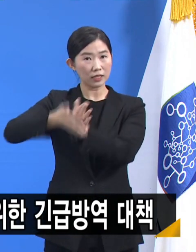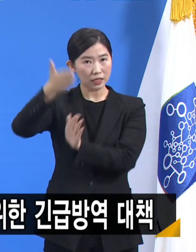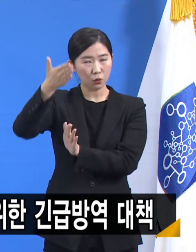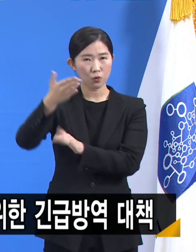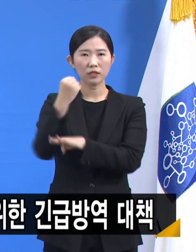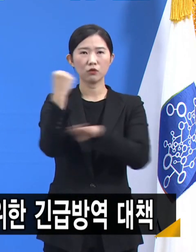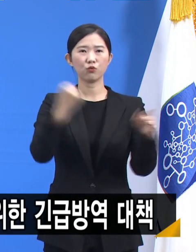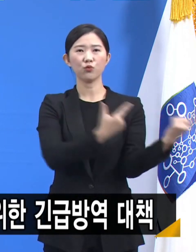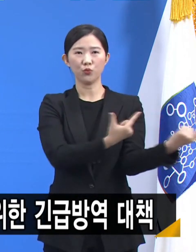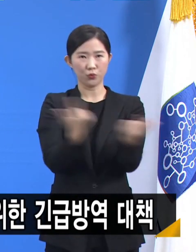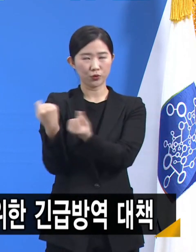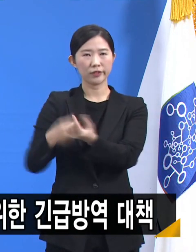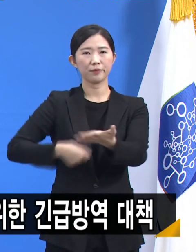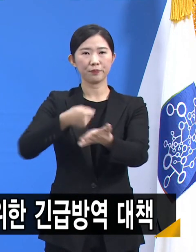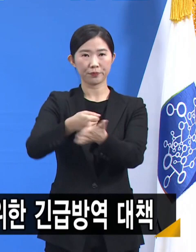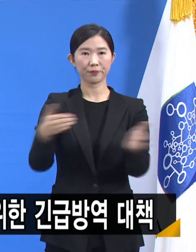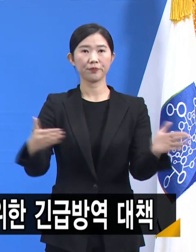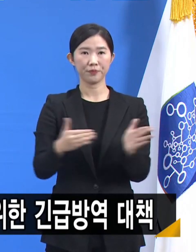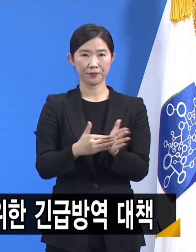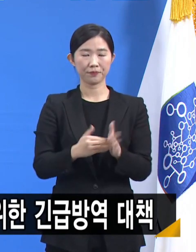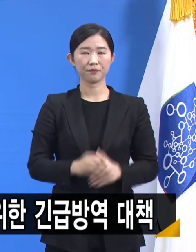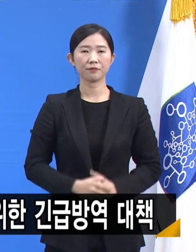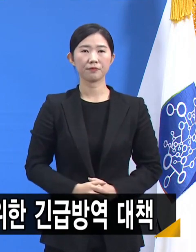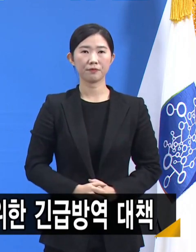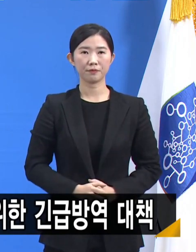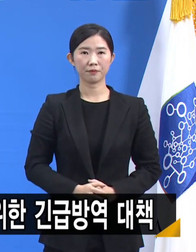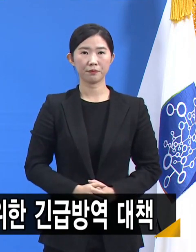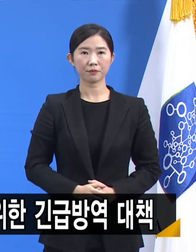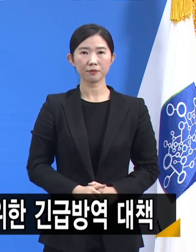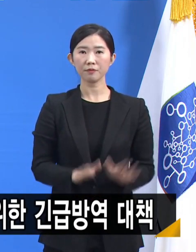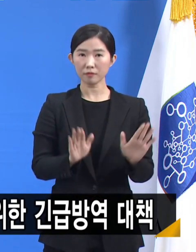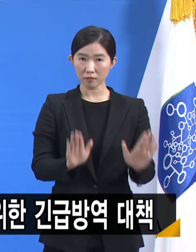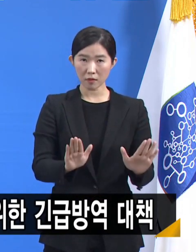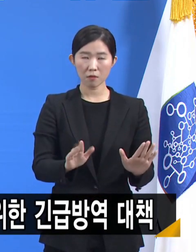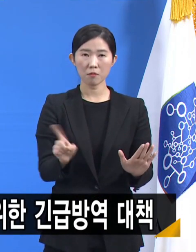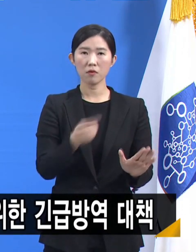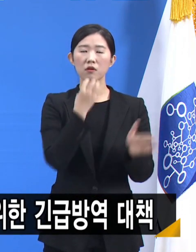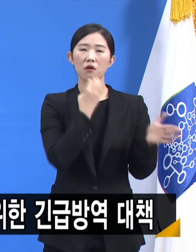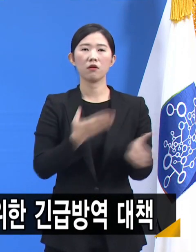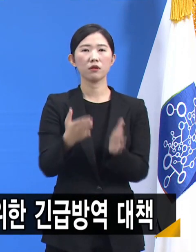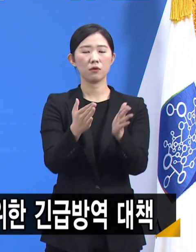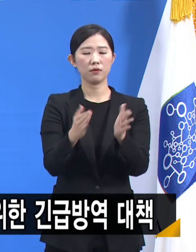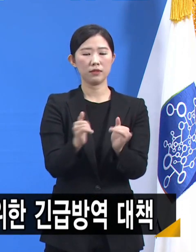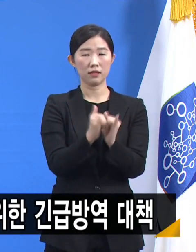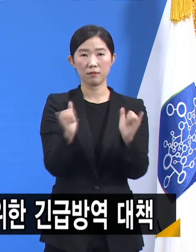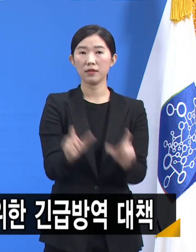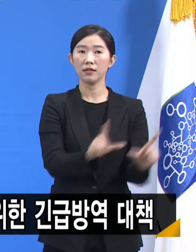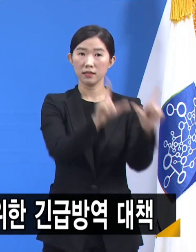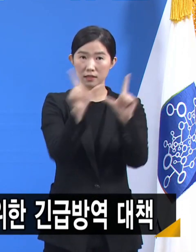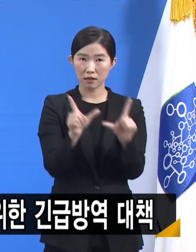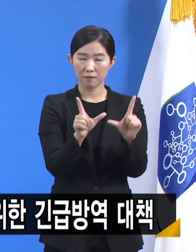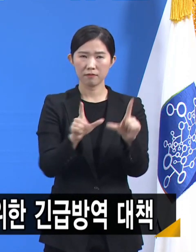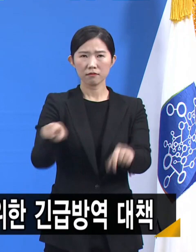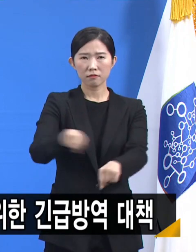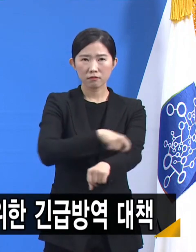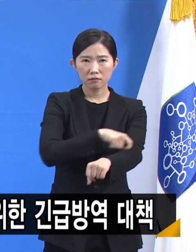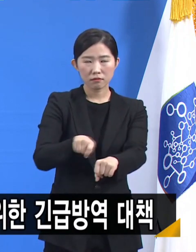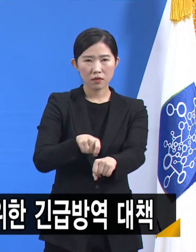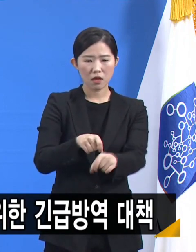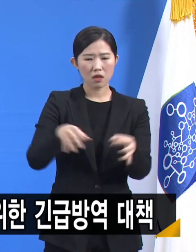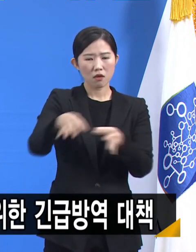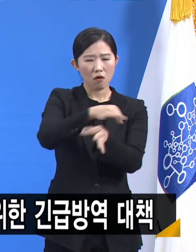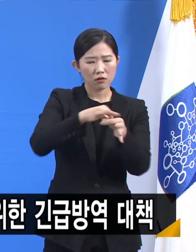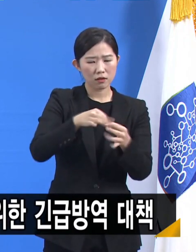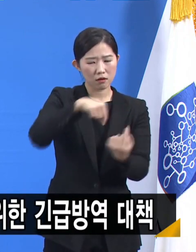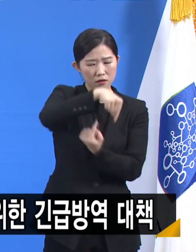적용하기로 했습니다. 이번 조치가 도민들의 삶, 특히 경제활동에 미치는 영향이 크다는